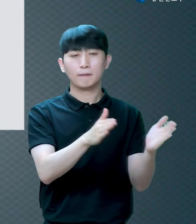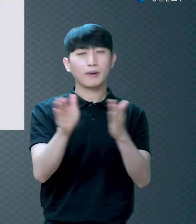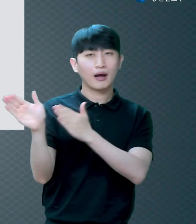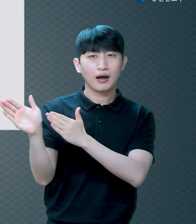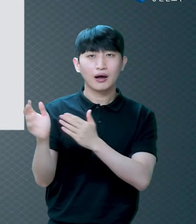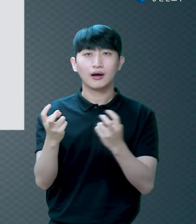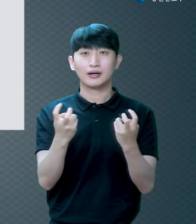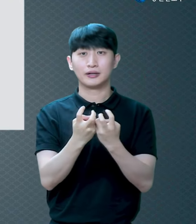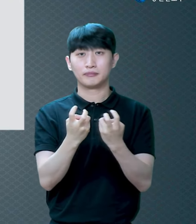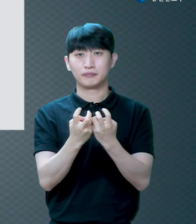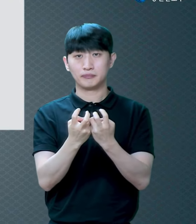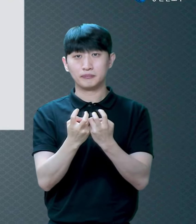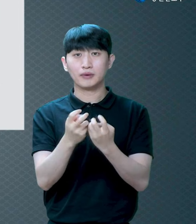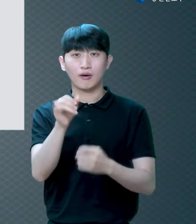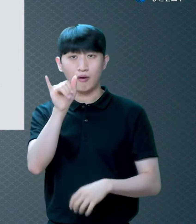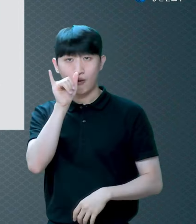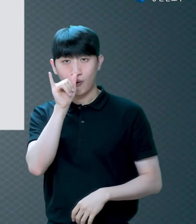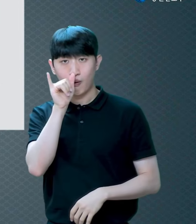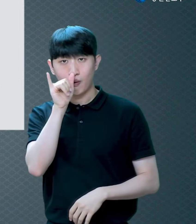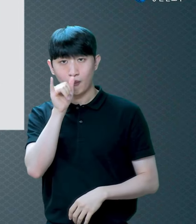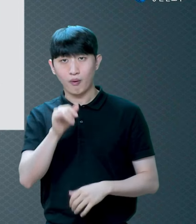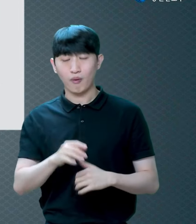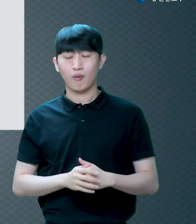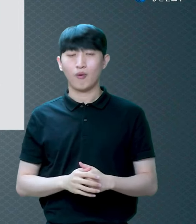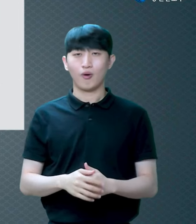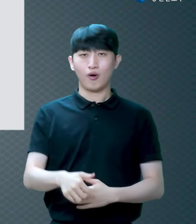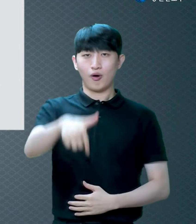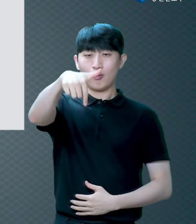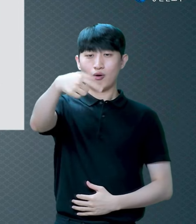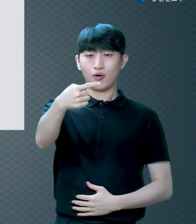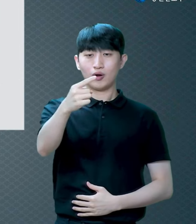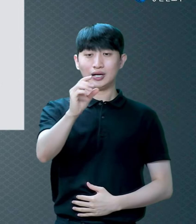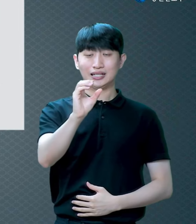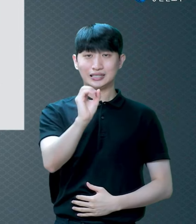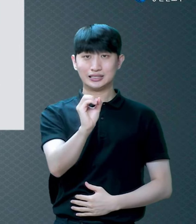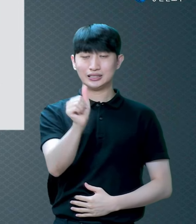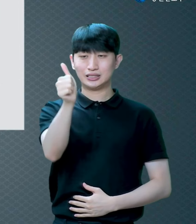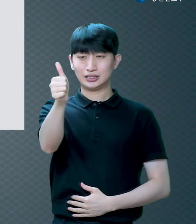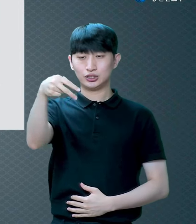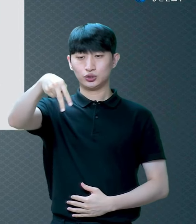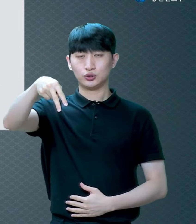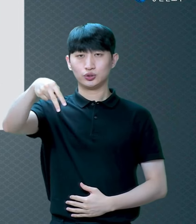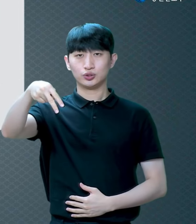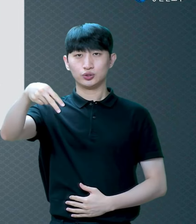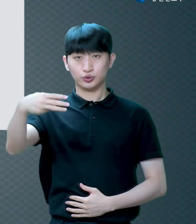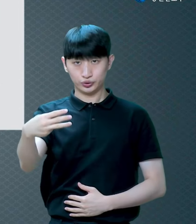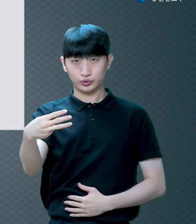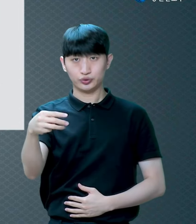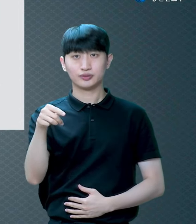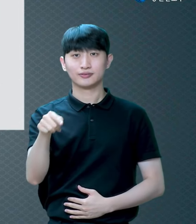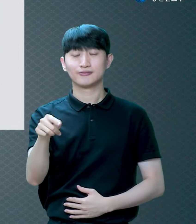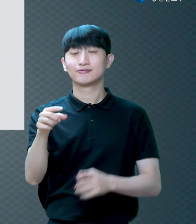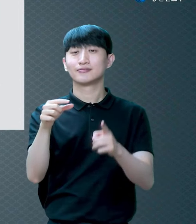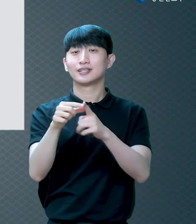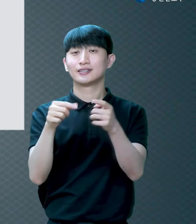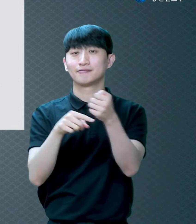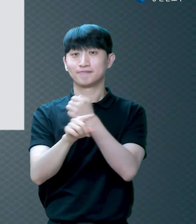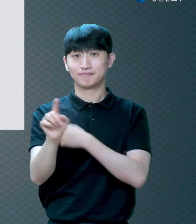성경에서는 극율이라고 표현하고 있는데 이 극율이라고 하는 것은